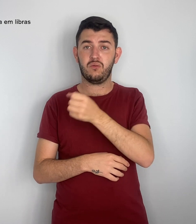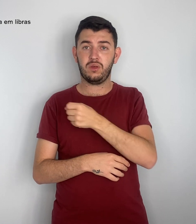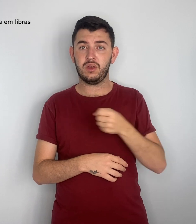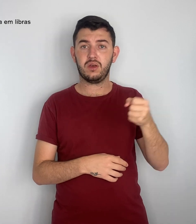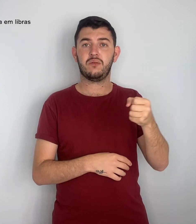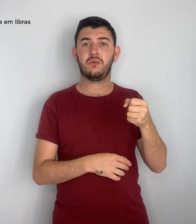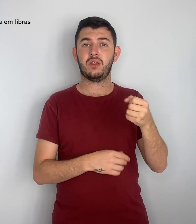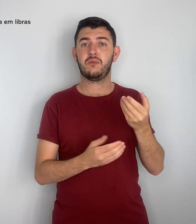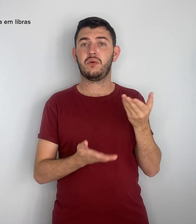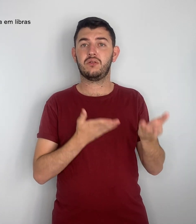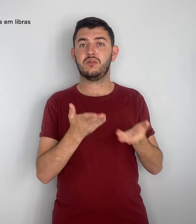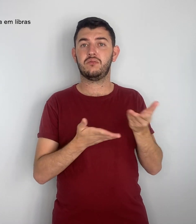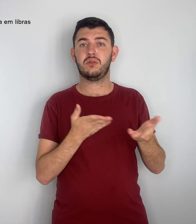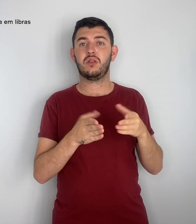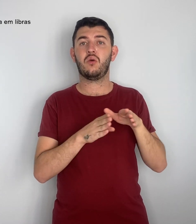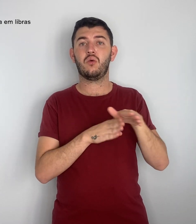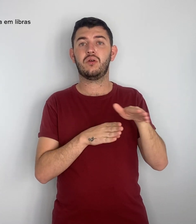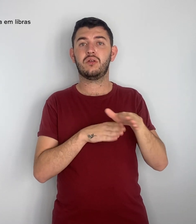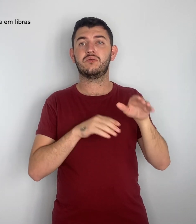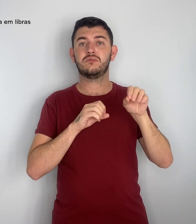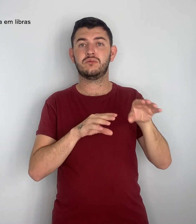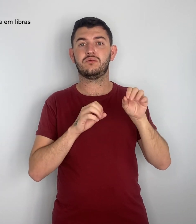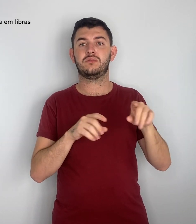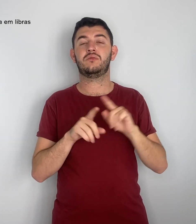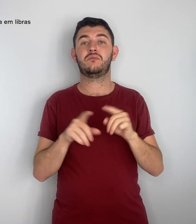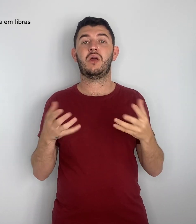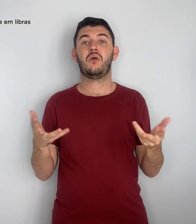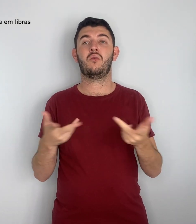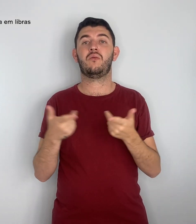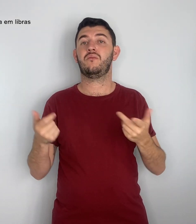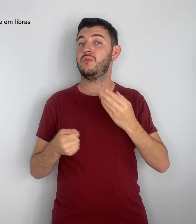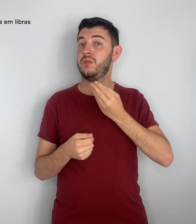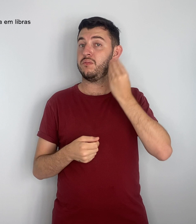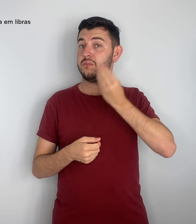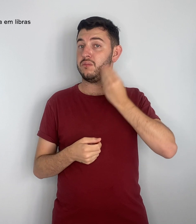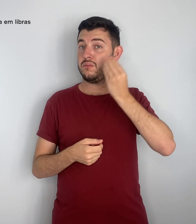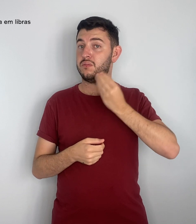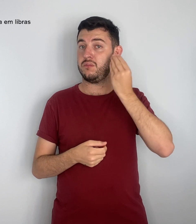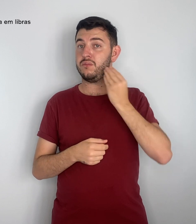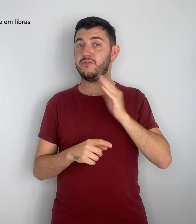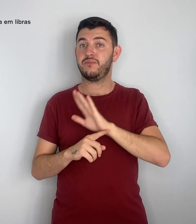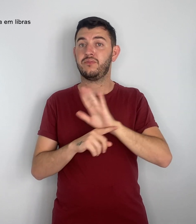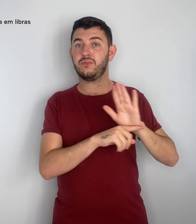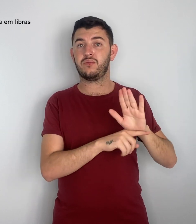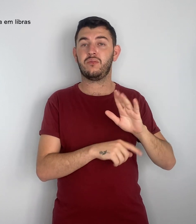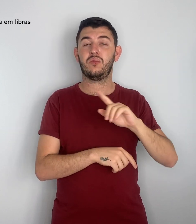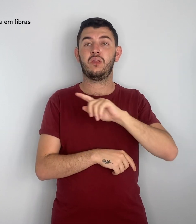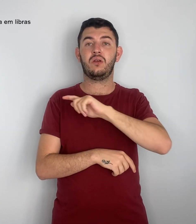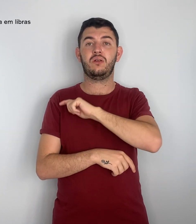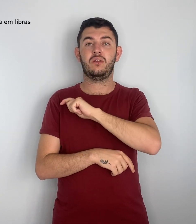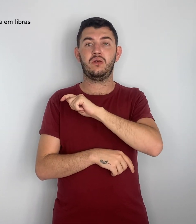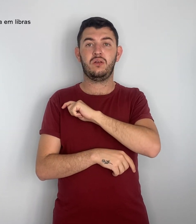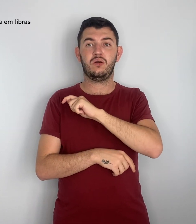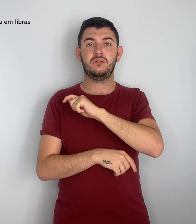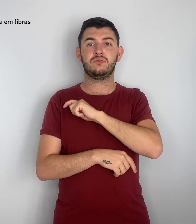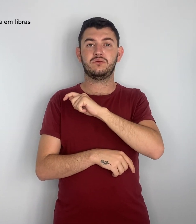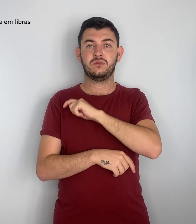A qualificação e a experiência contam muito para que esse adolescente seja bem acolhido,